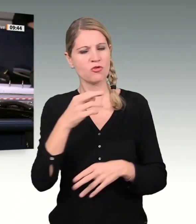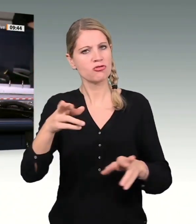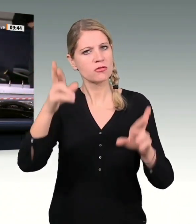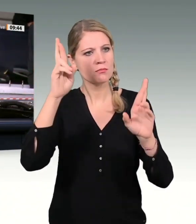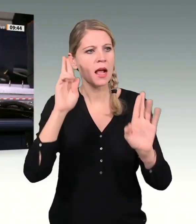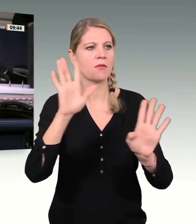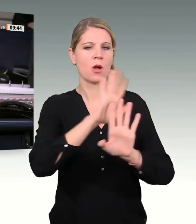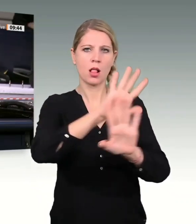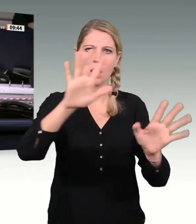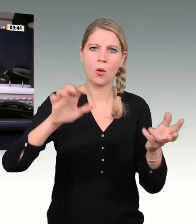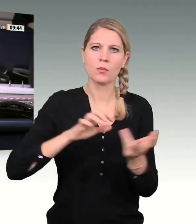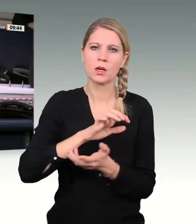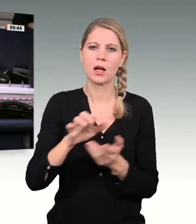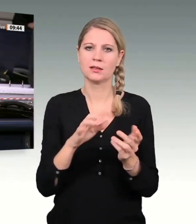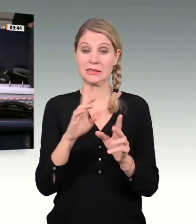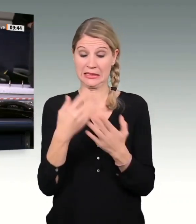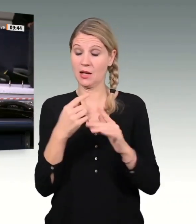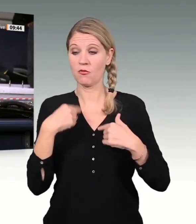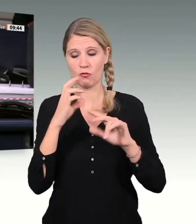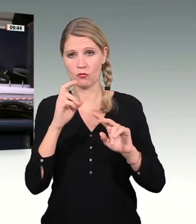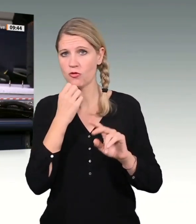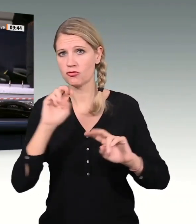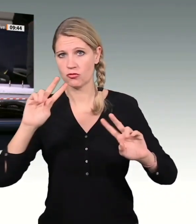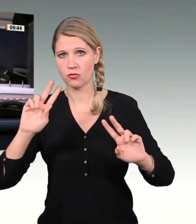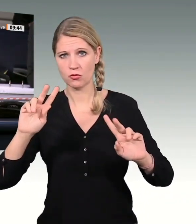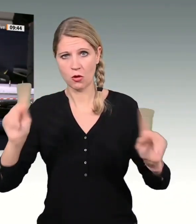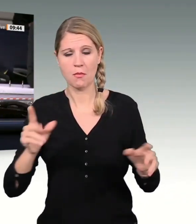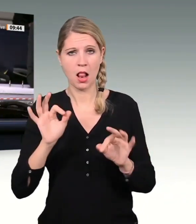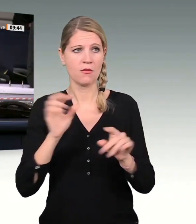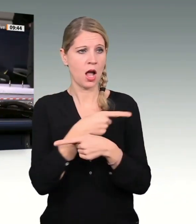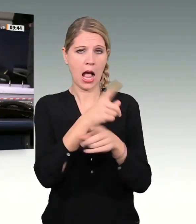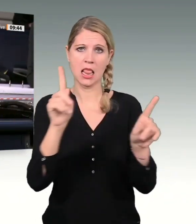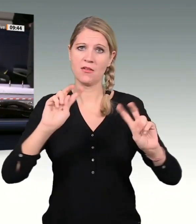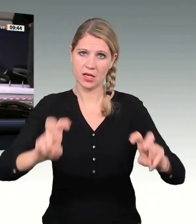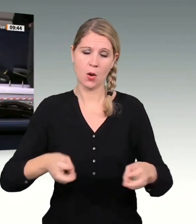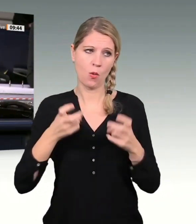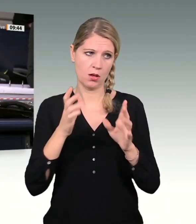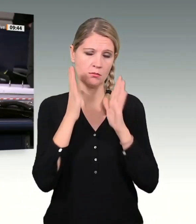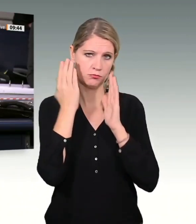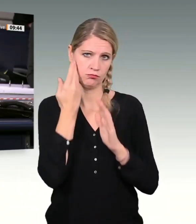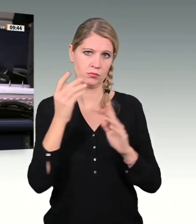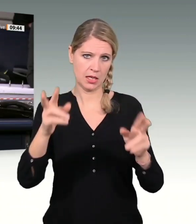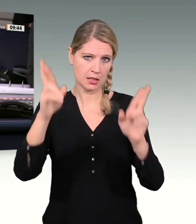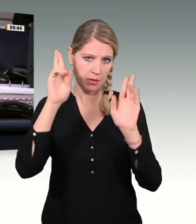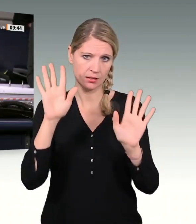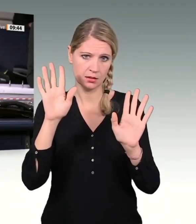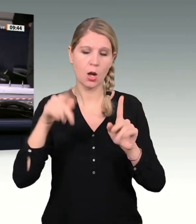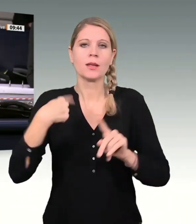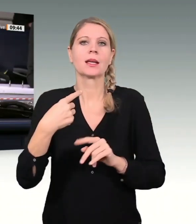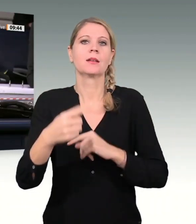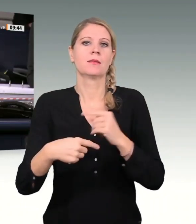für alle hier sagen. Und dann fahren wir weiter fort.